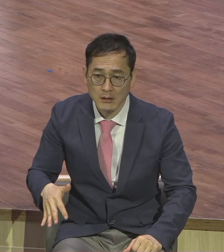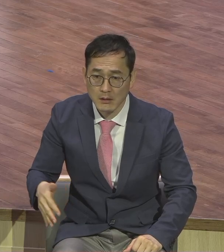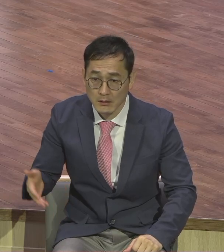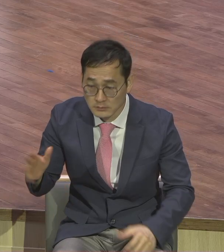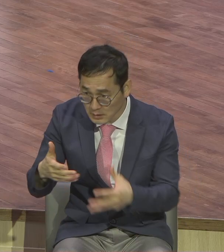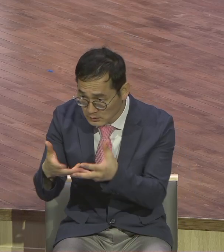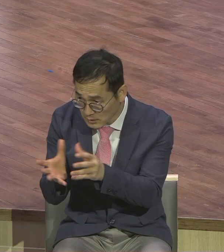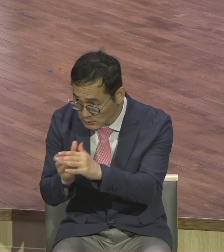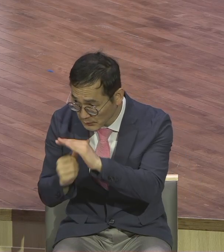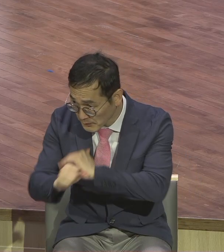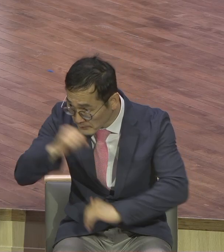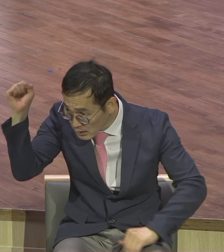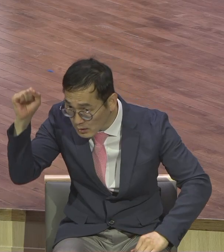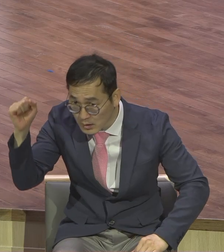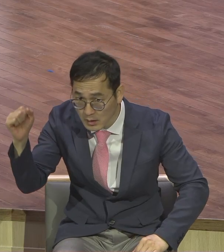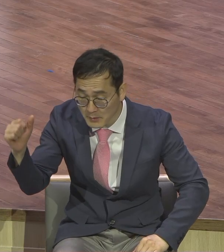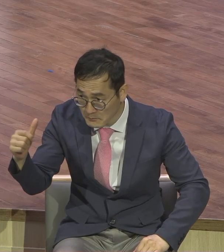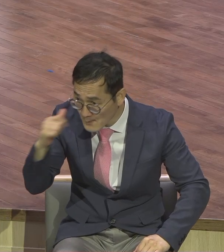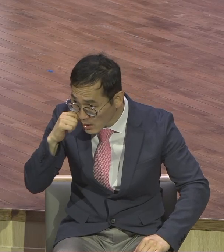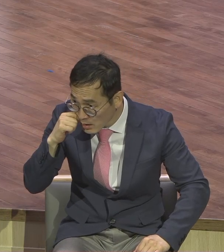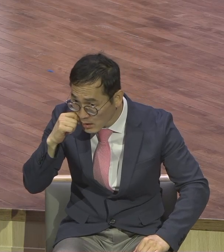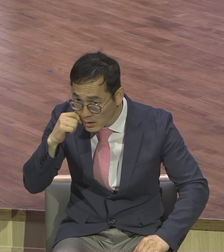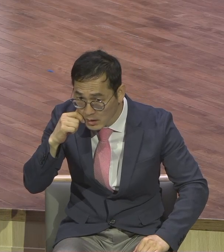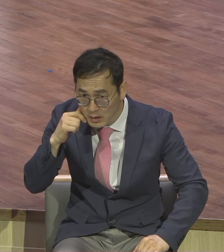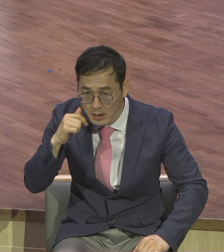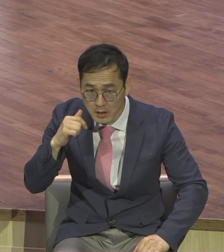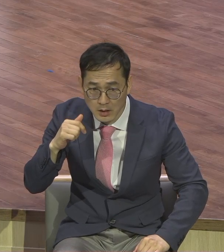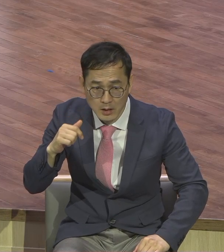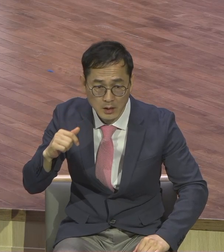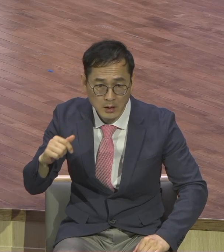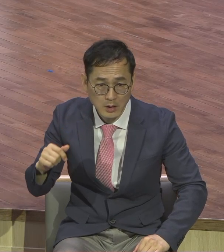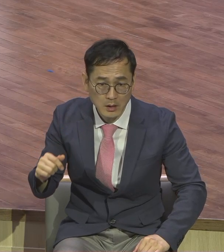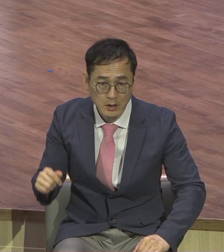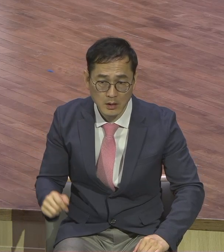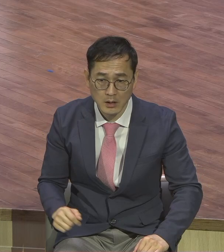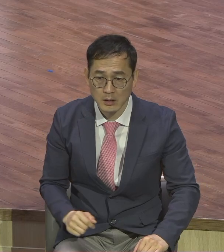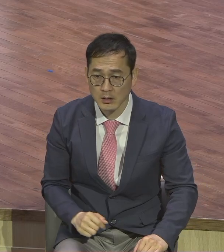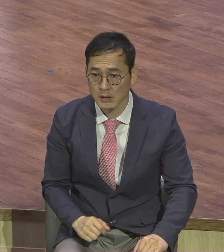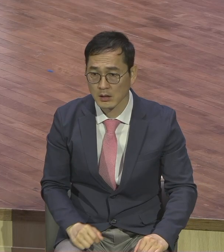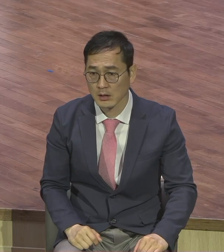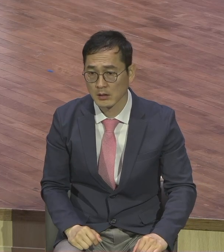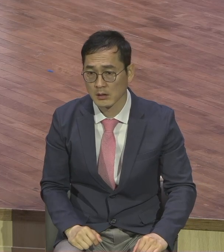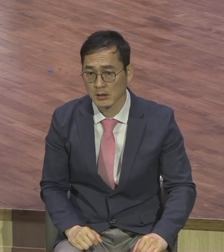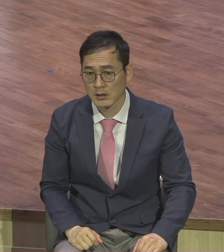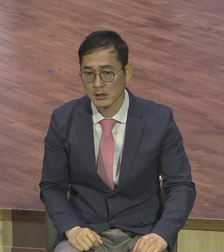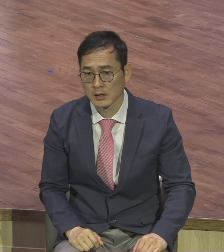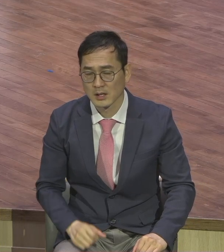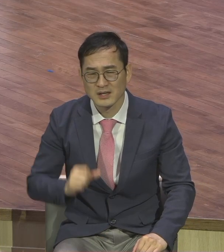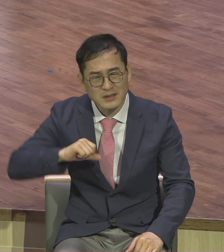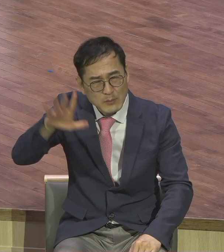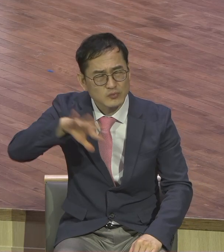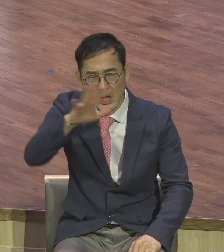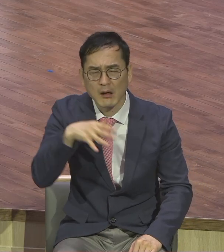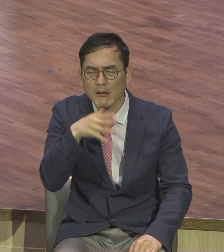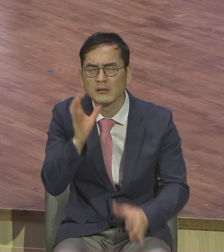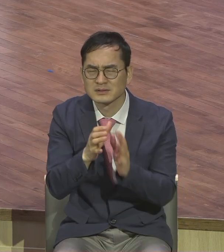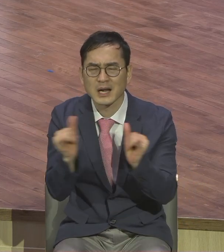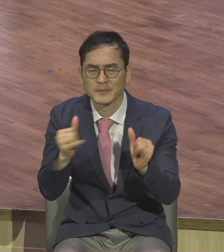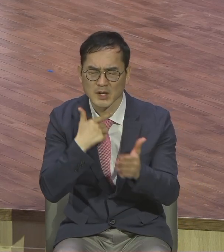역사상 처음 보는 사건이에요. 이렇게 지금 급변이 막 급하게 지금 큰 변화가 일어났어요. 난리가